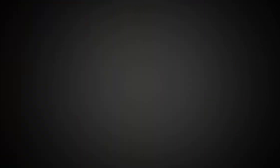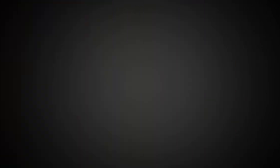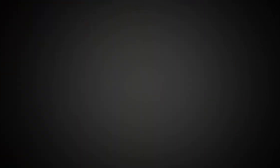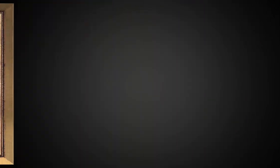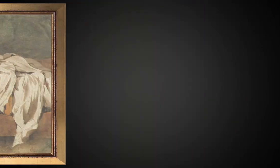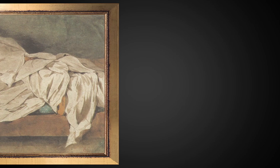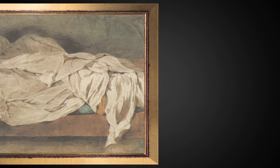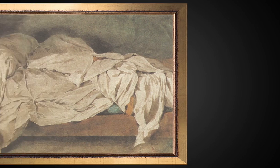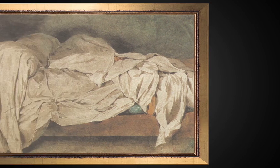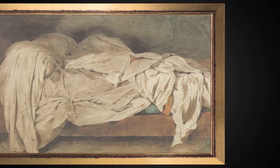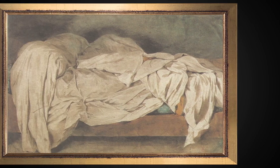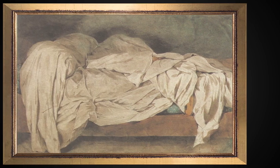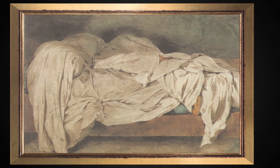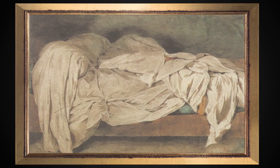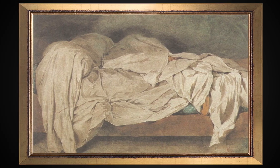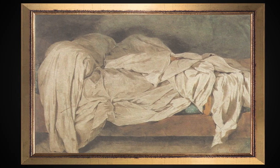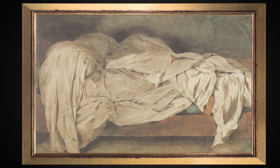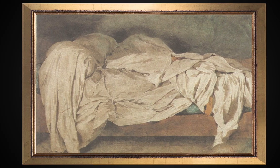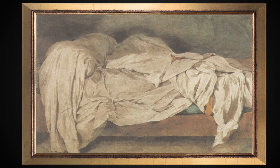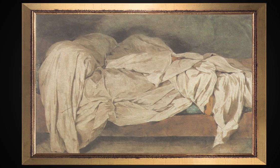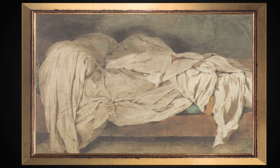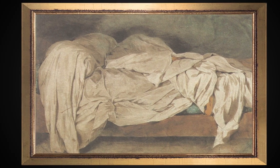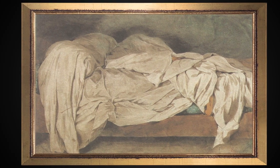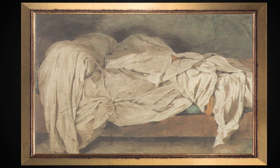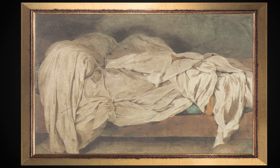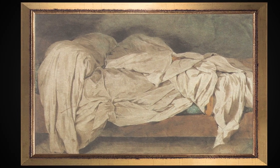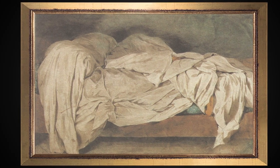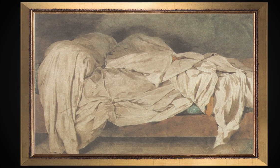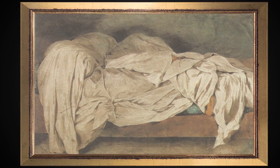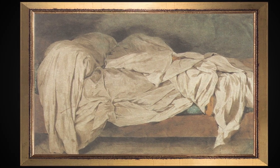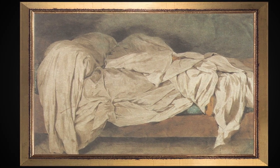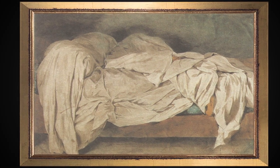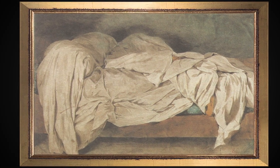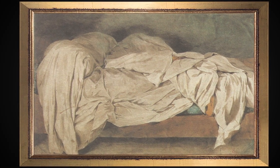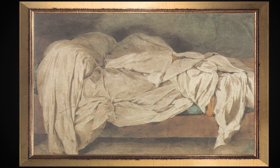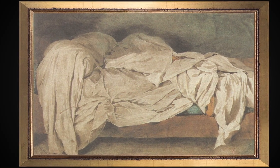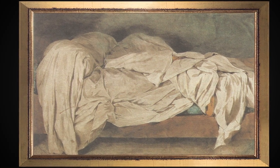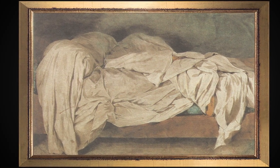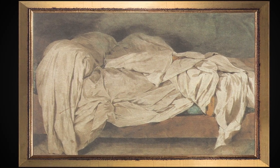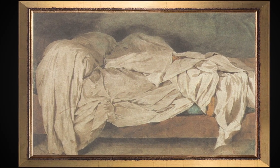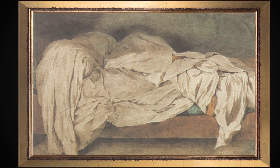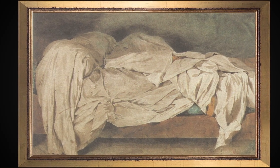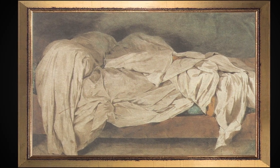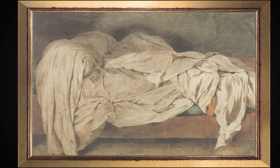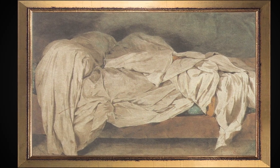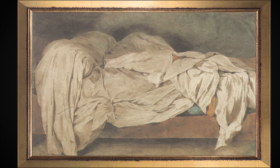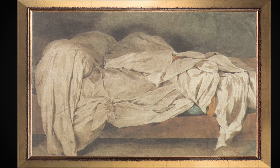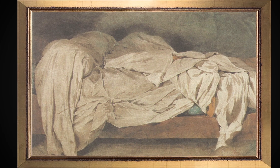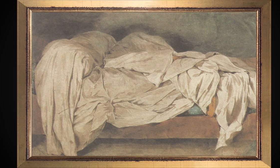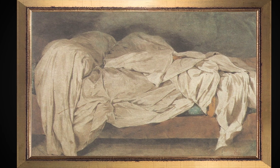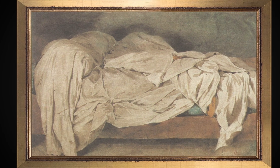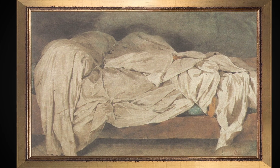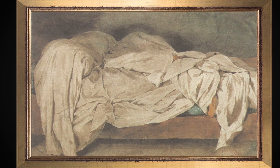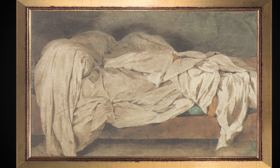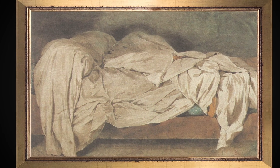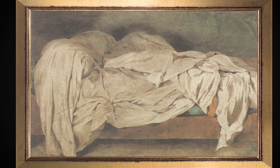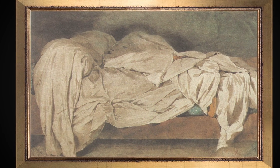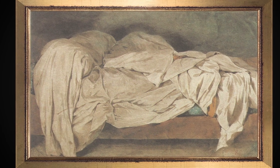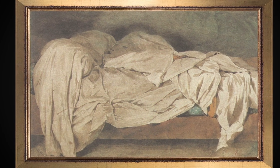Agora você está vendo uma outra pintura do Delacroix, você vê aí uma cama de um artista em toda a sua desordem. A